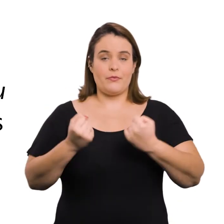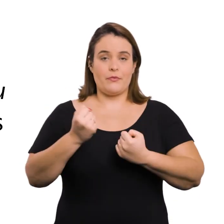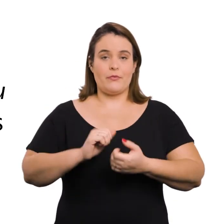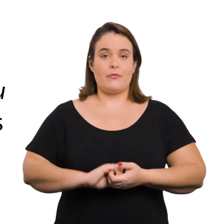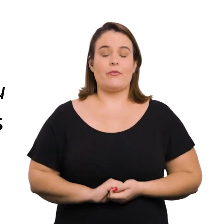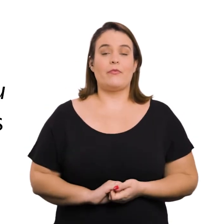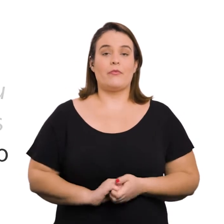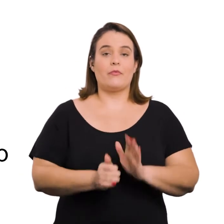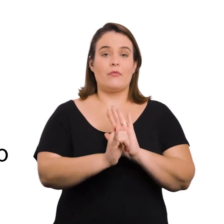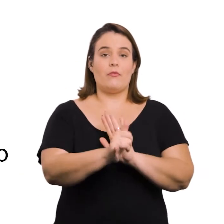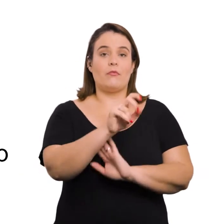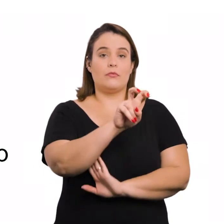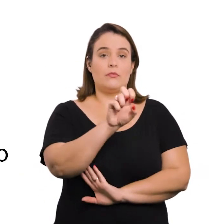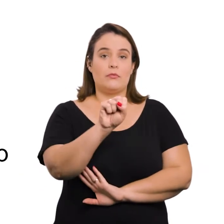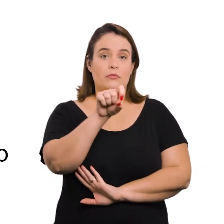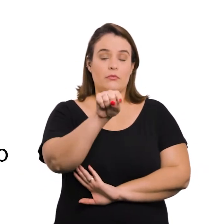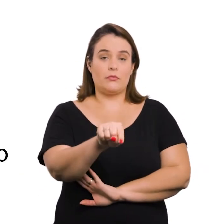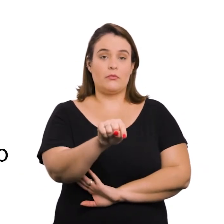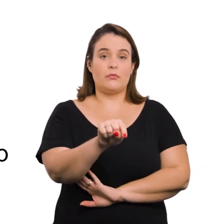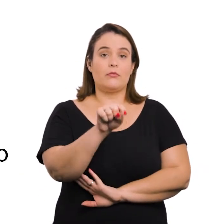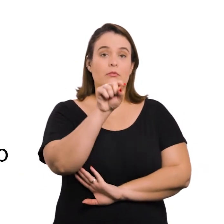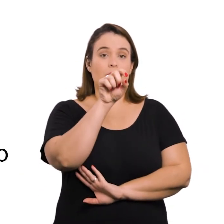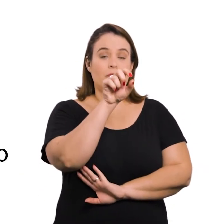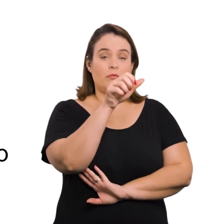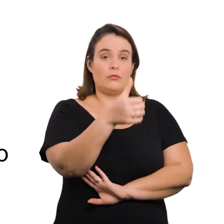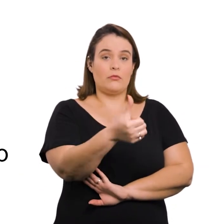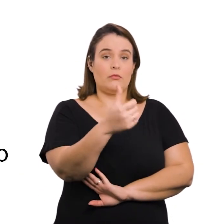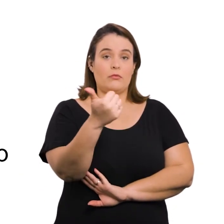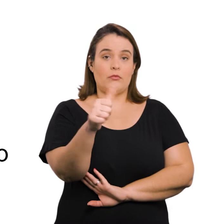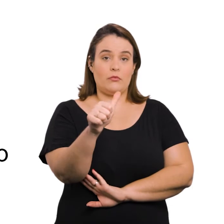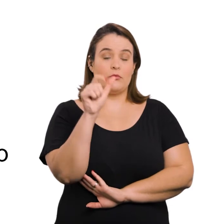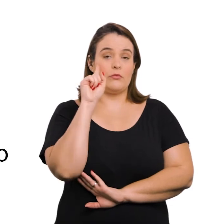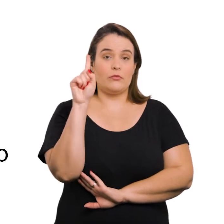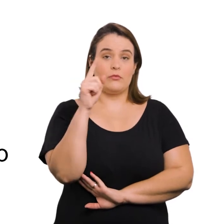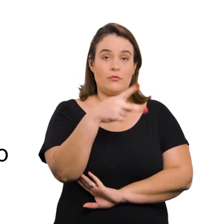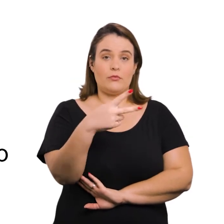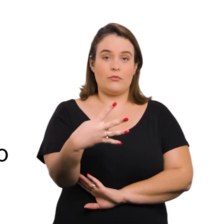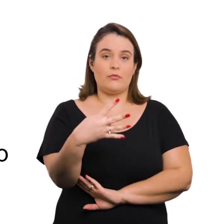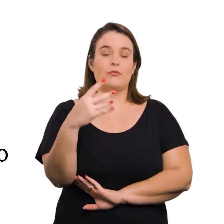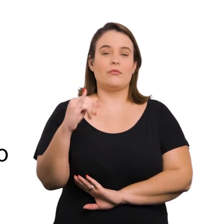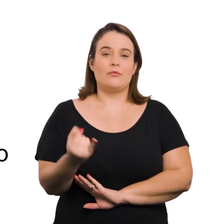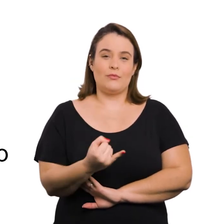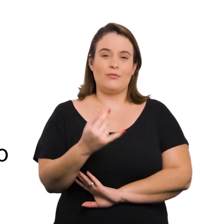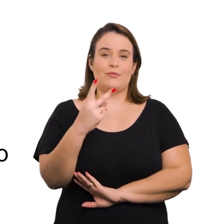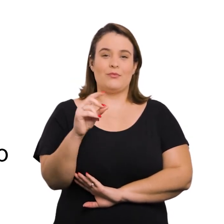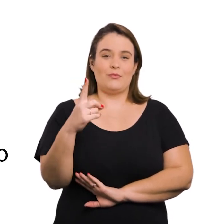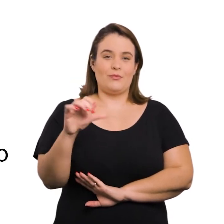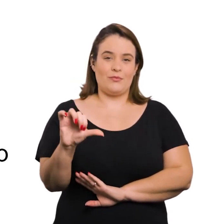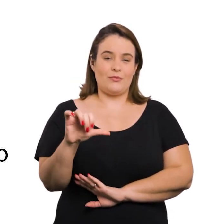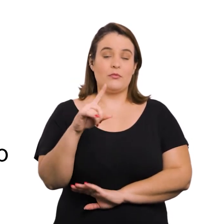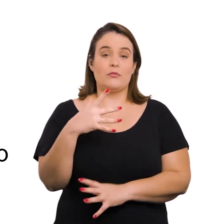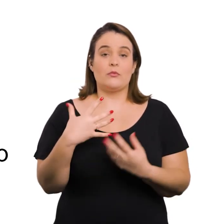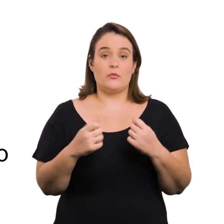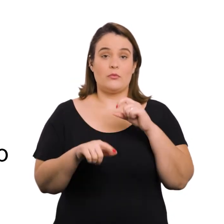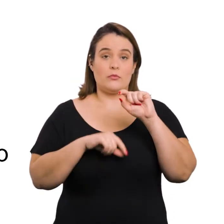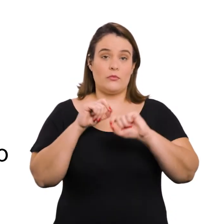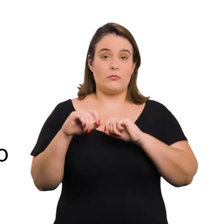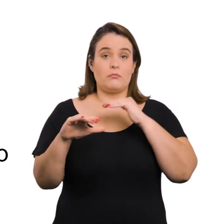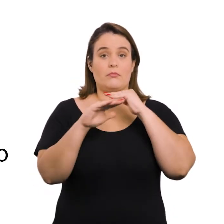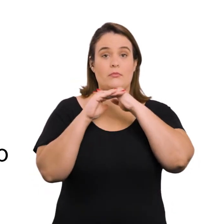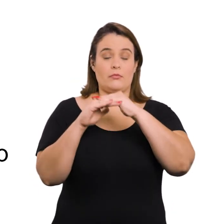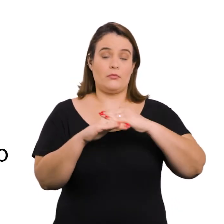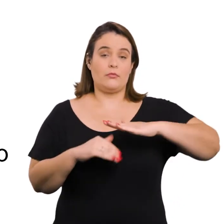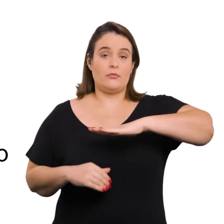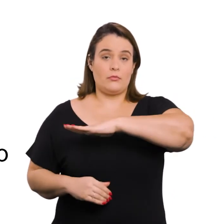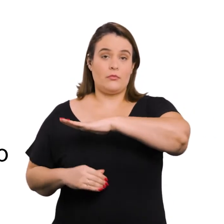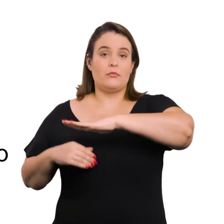municipal. Decreto nº 58.611, de 24 de janeiro de 2019. Consolida